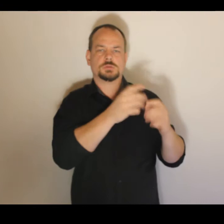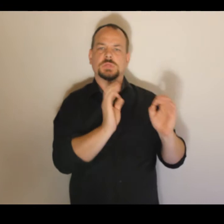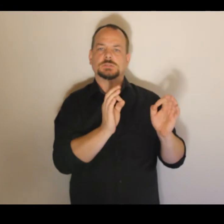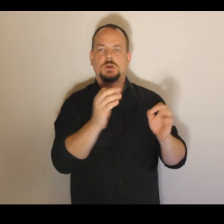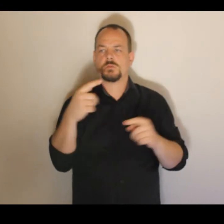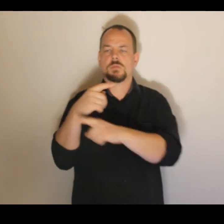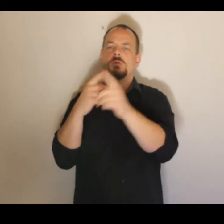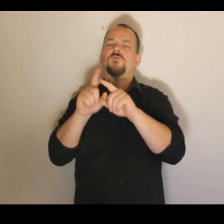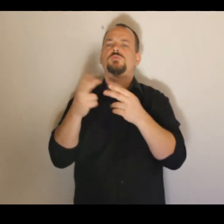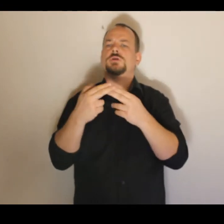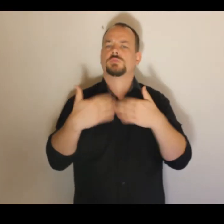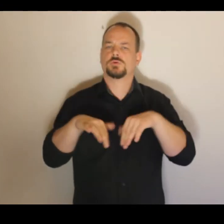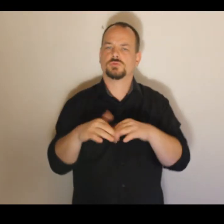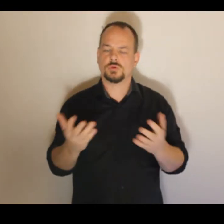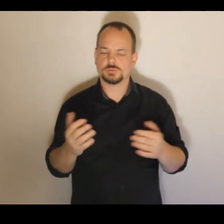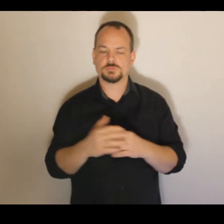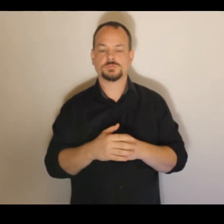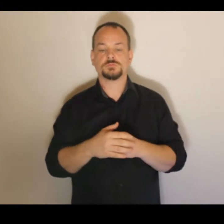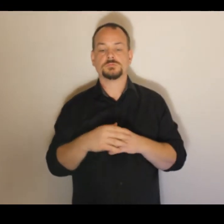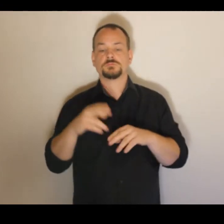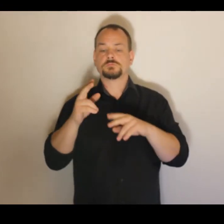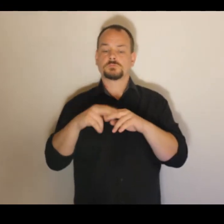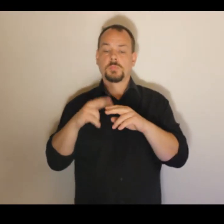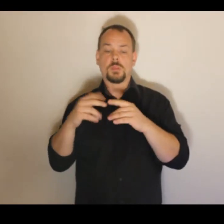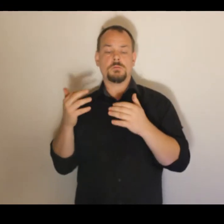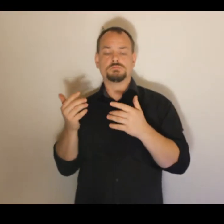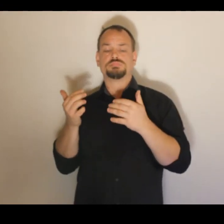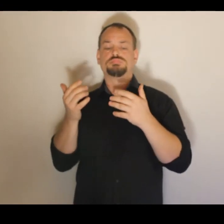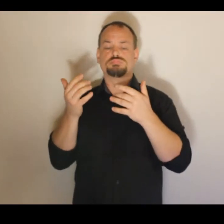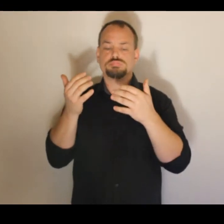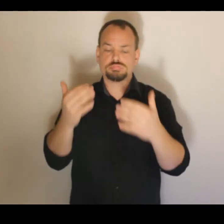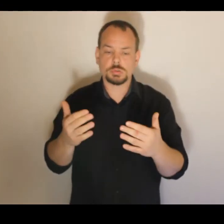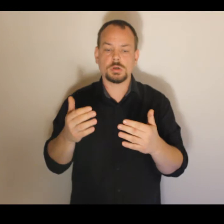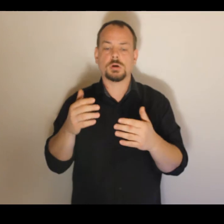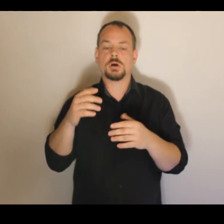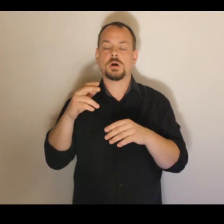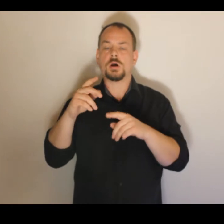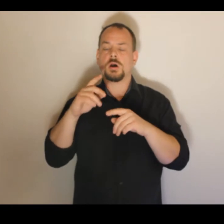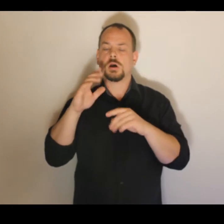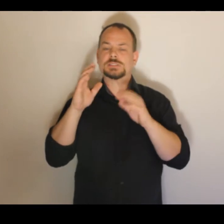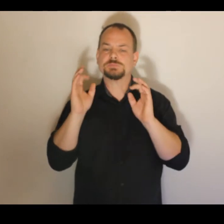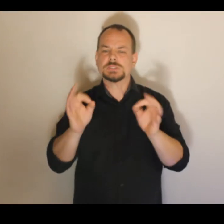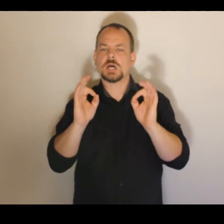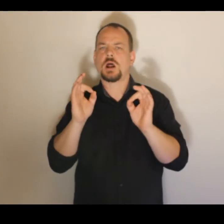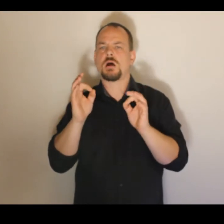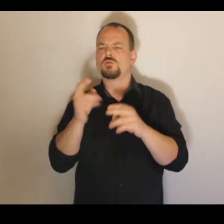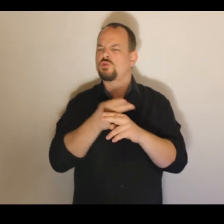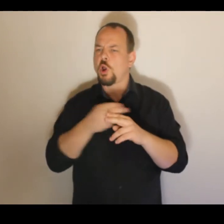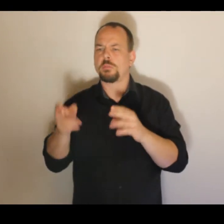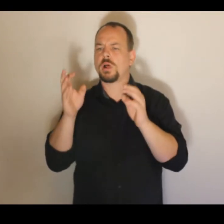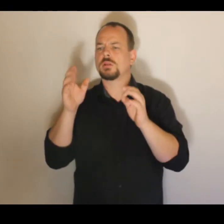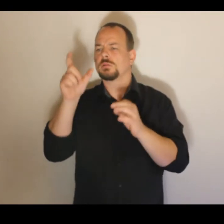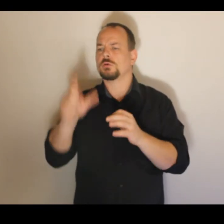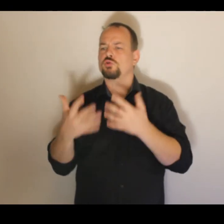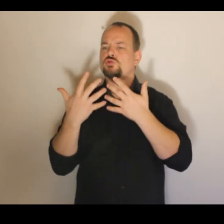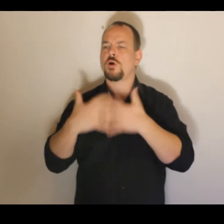Tedy dostáváme se k pojmu, který je aktuálně velmi často používaný na různých úrovních a to je průmysl